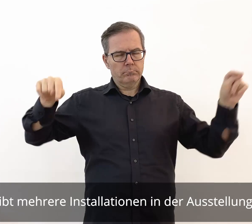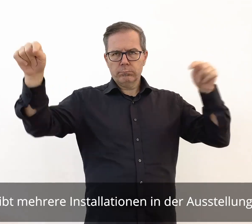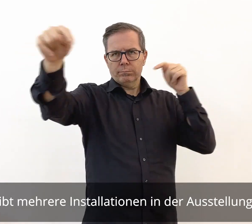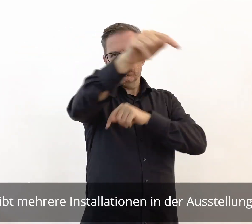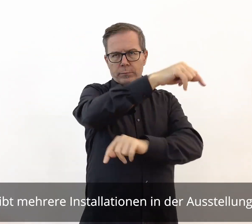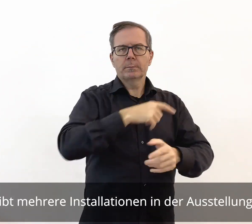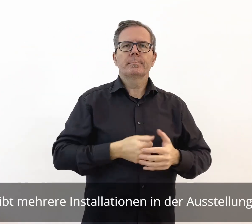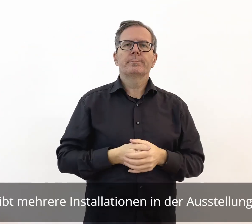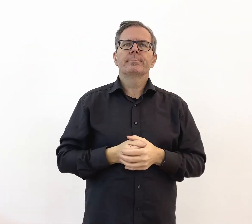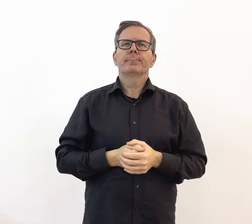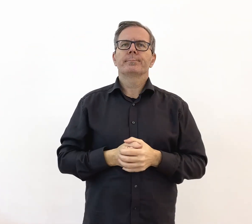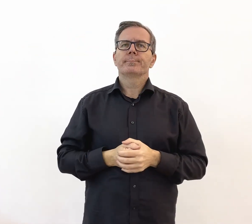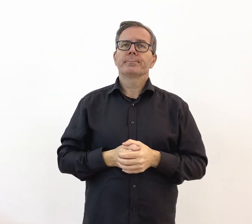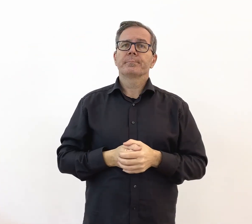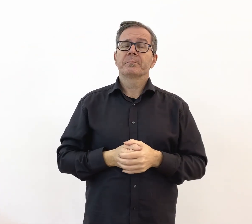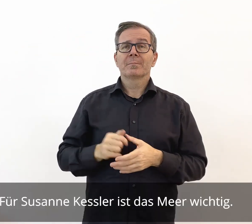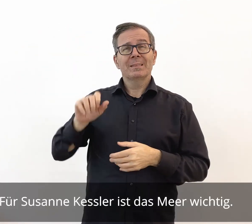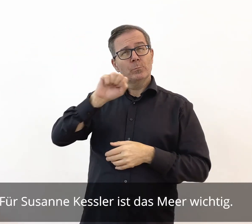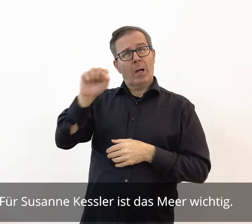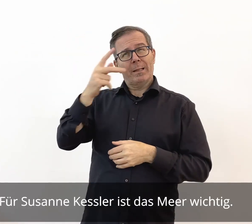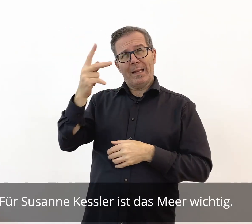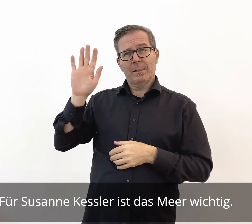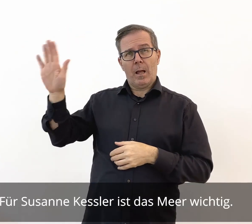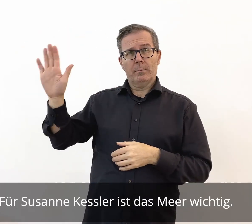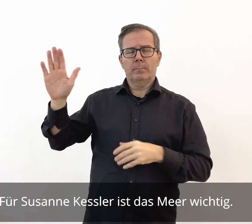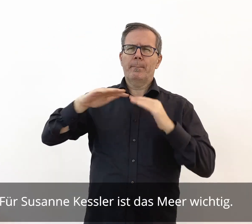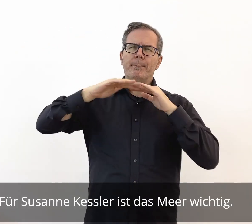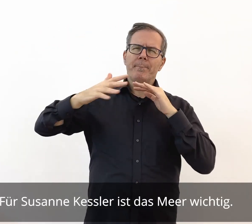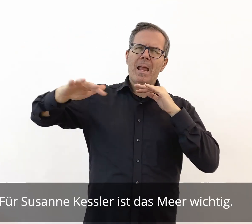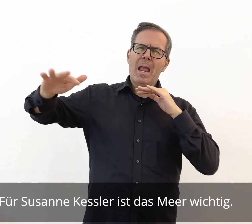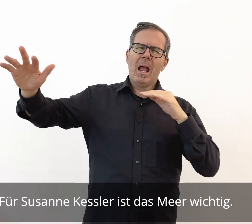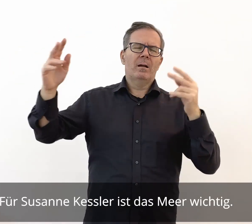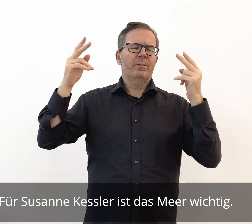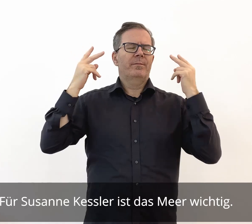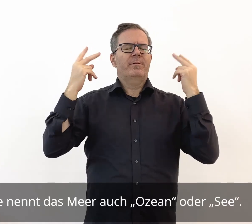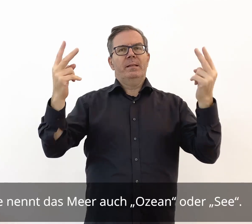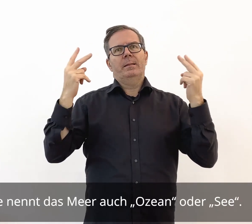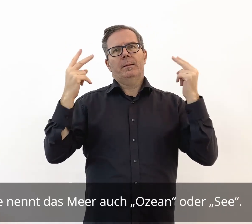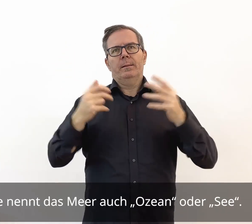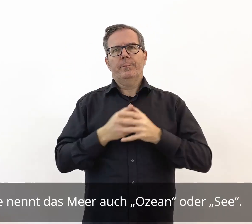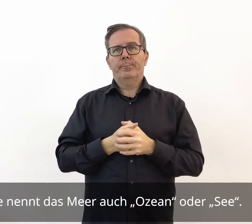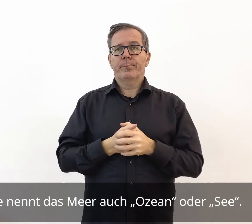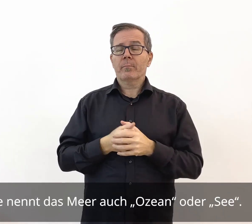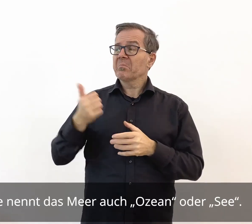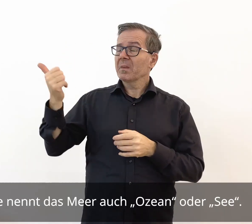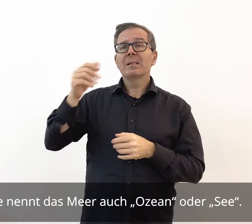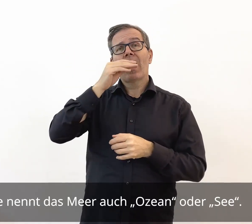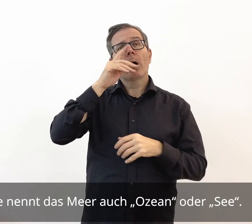Ausstellung. Für Susanne Kessler ist das Meer wichtig. Sie nennt das Meer auch